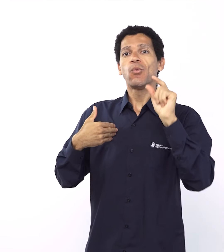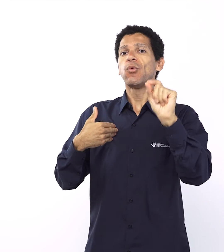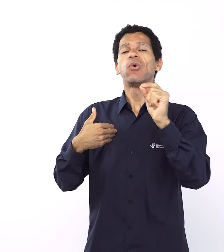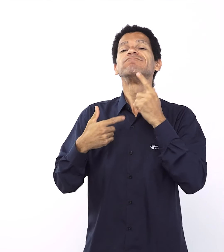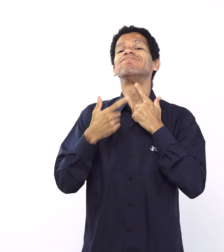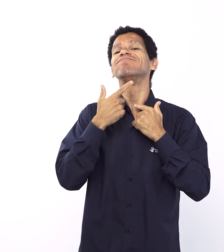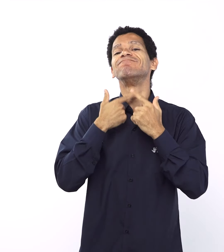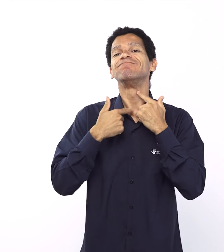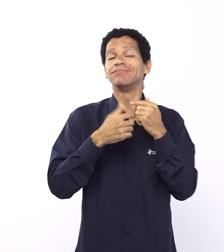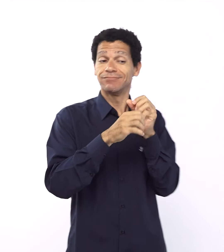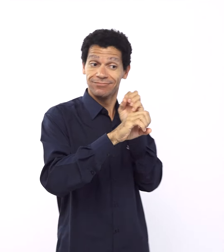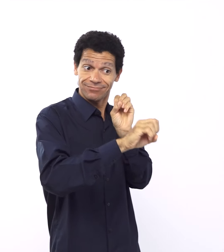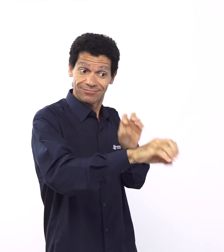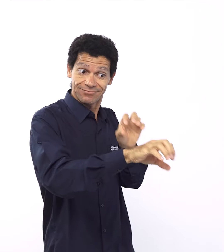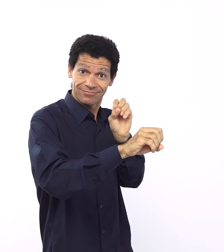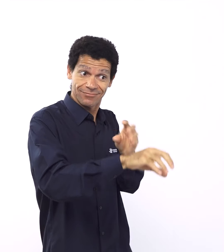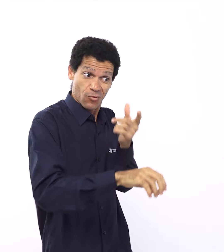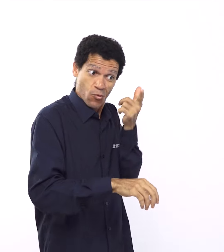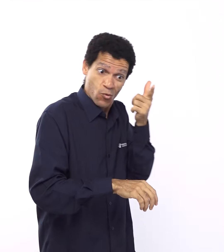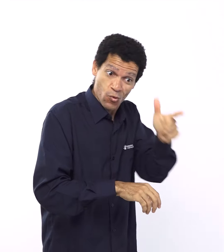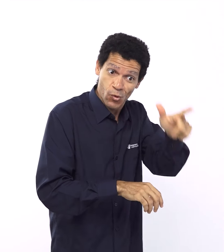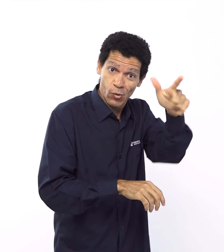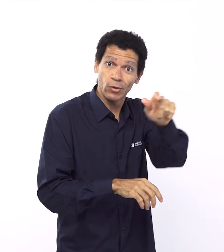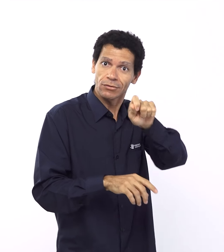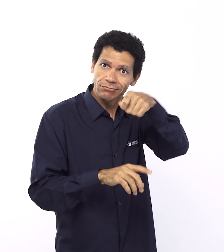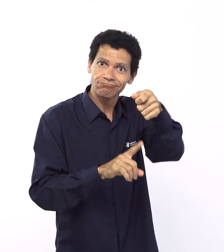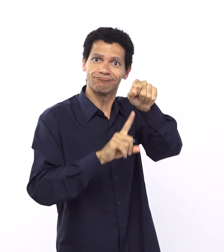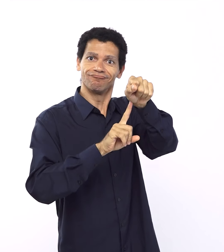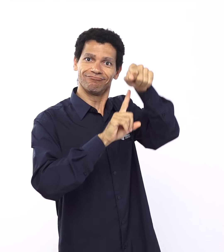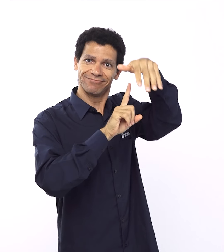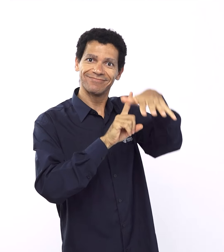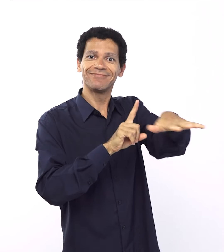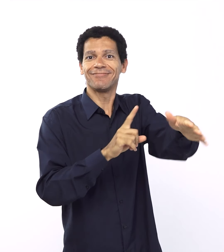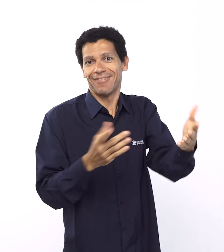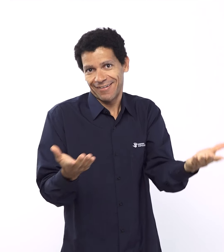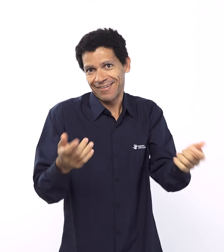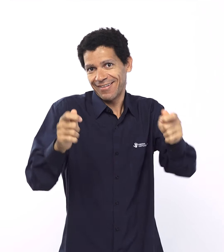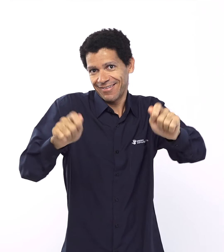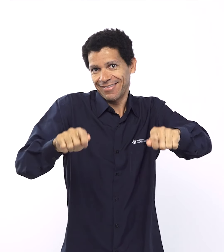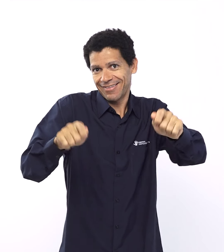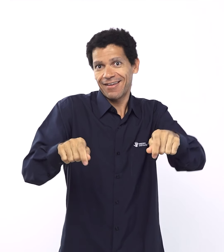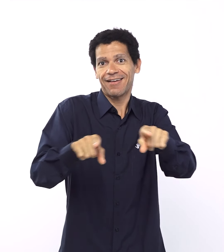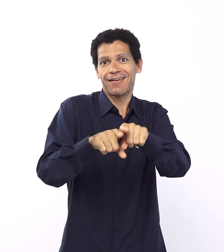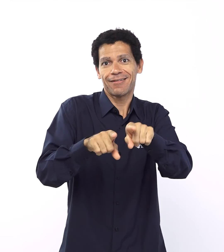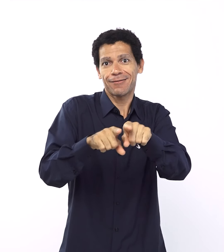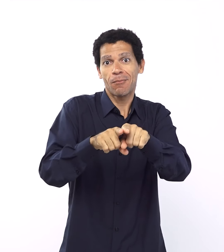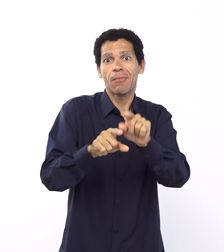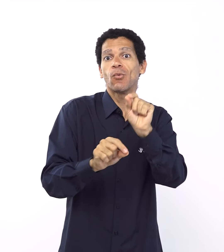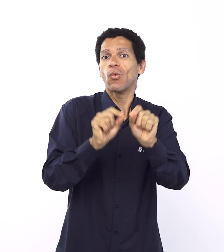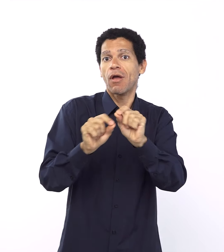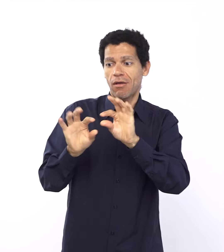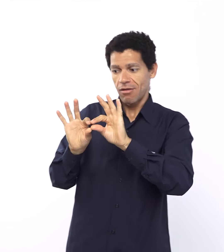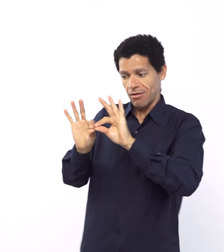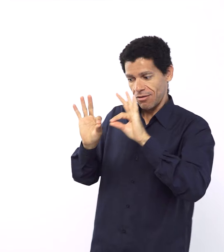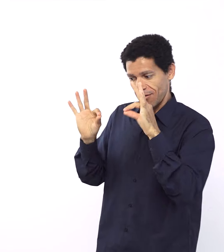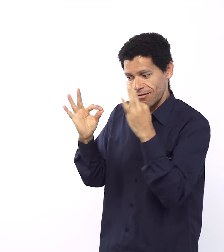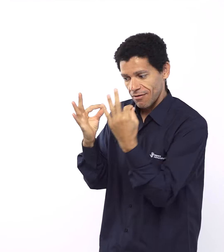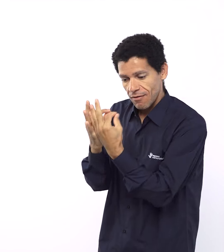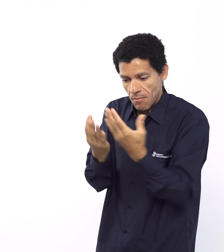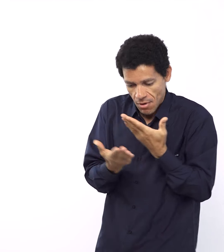ser um discípulo de Jesus através da lição da Escola Sabatina. E o quarto, une e fortalece a família. Este é o momento para nós unirmos a